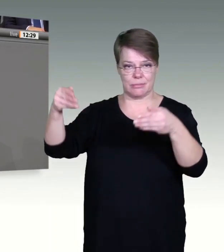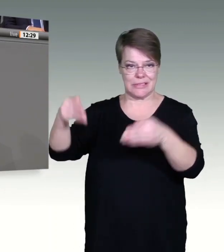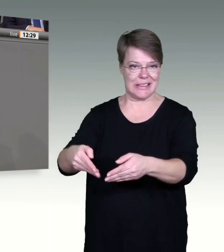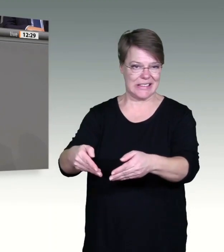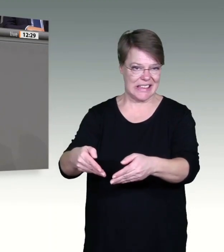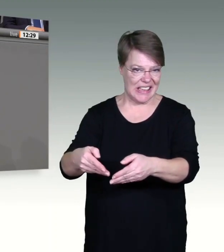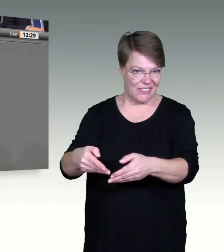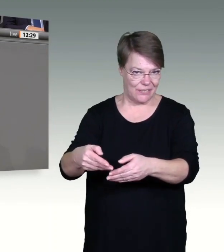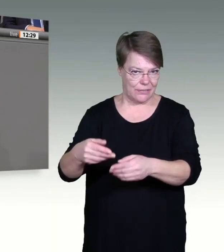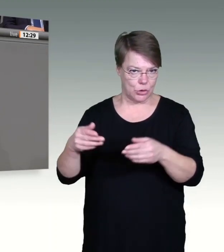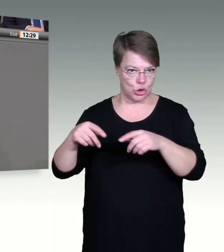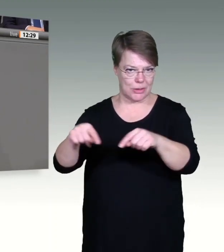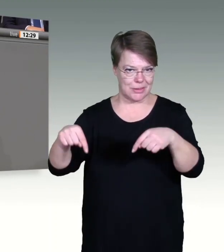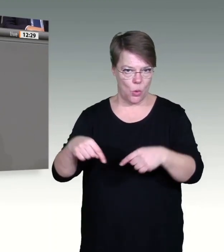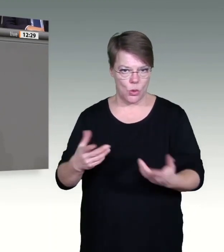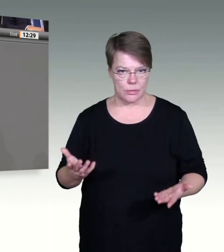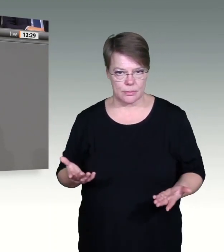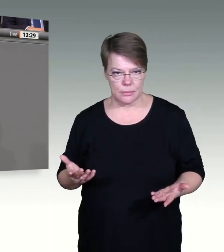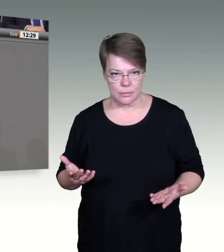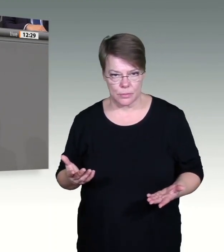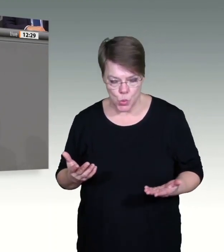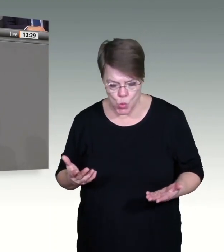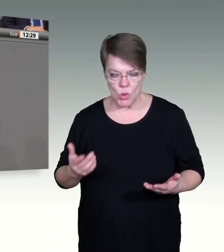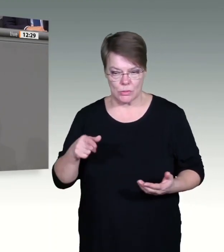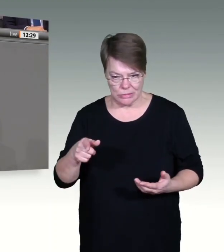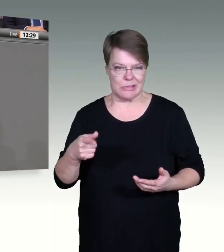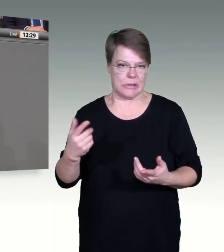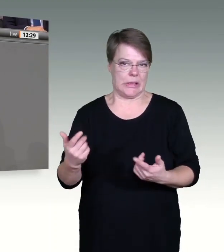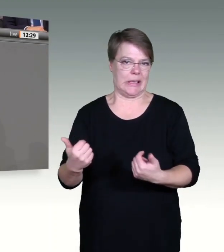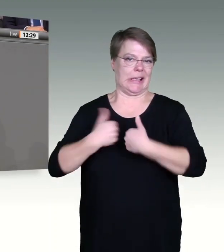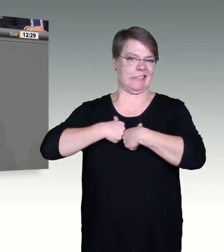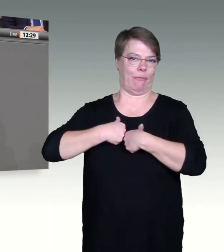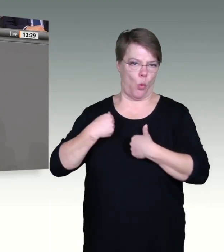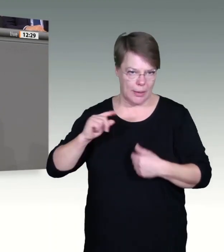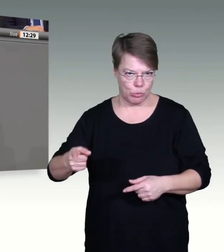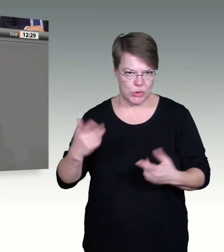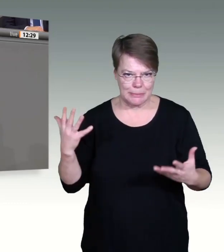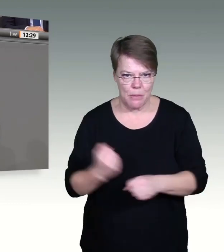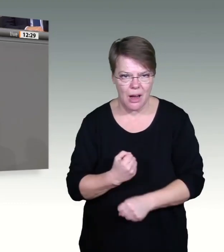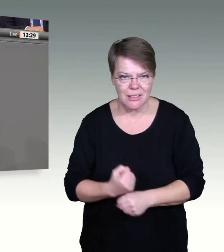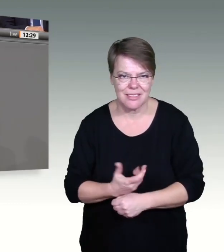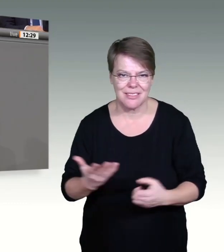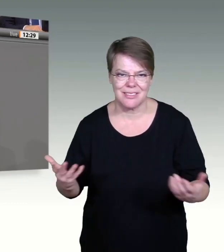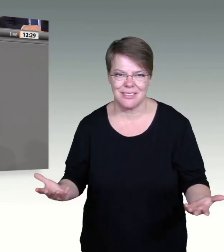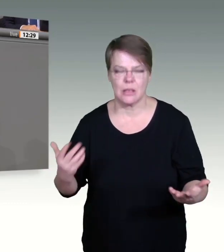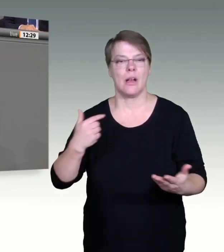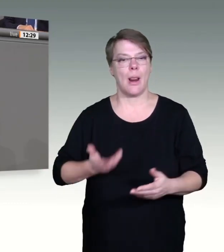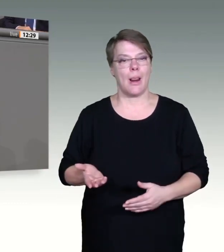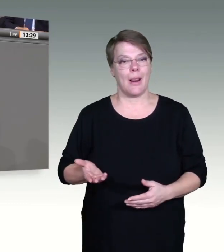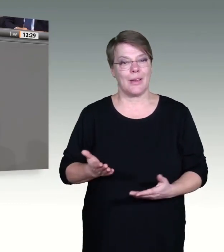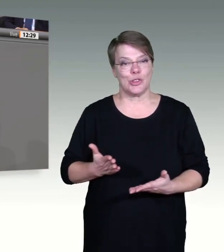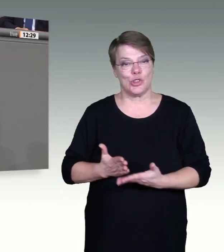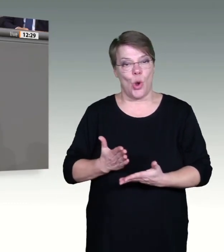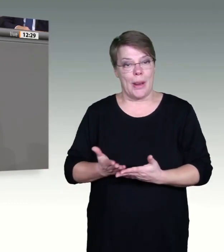Wir haben bereits in den letzten Beratungen zum Infektionsschutzgesetz angekündigt, dass, wenn erforderlich ist, selbstverständlich